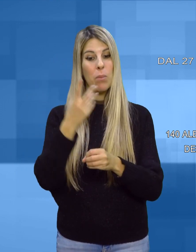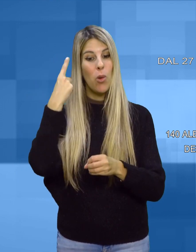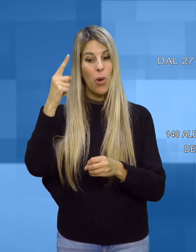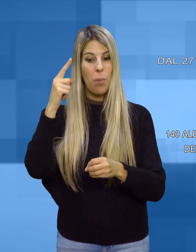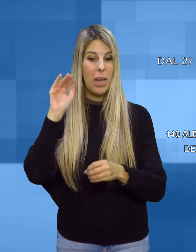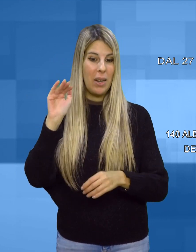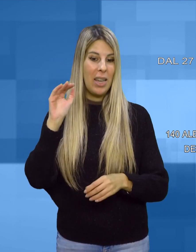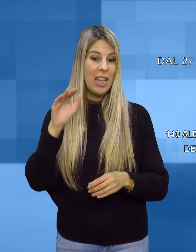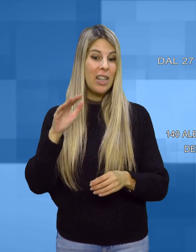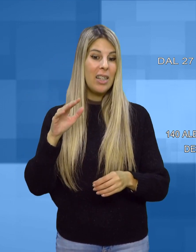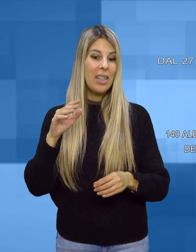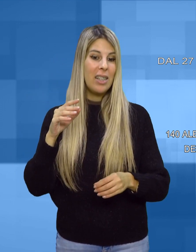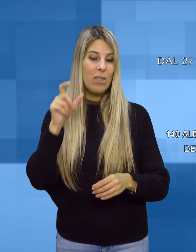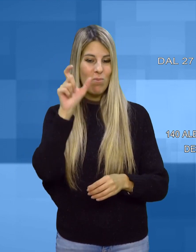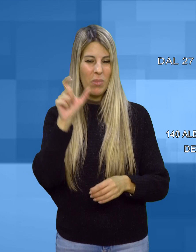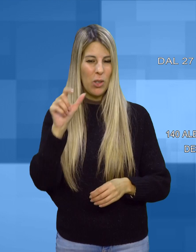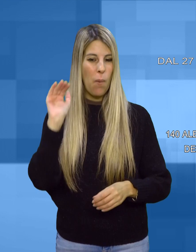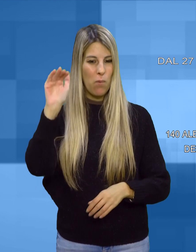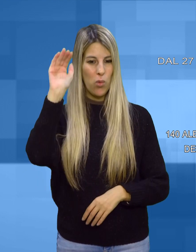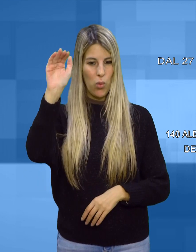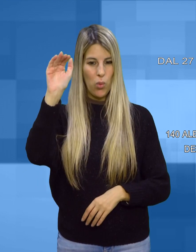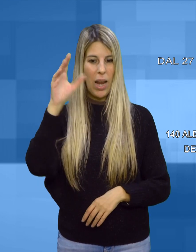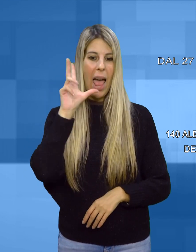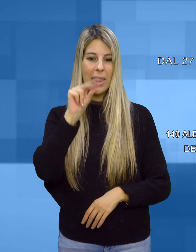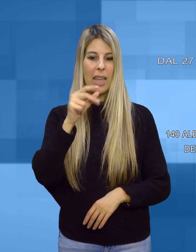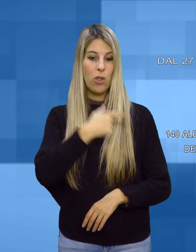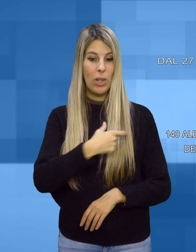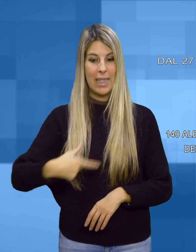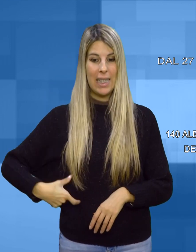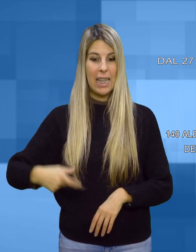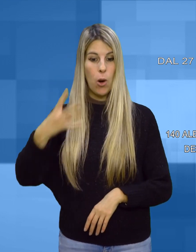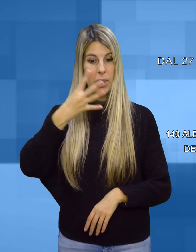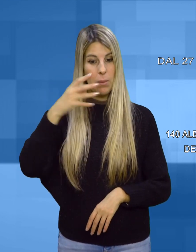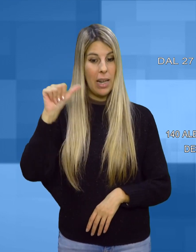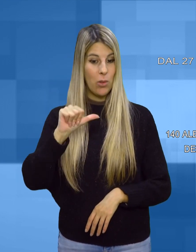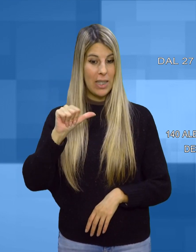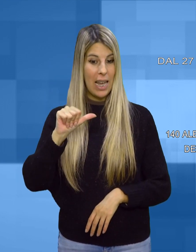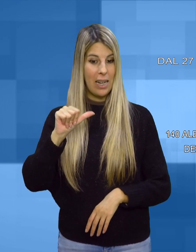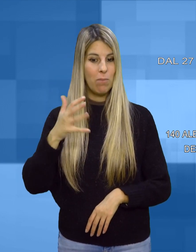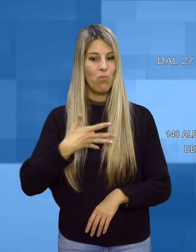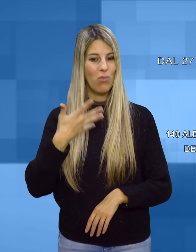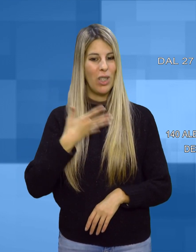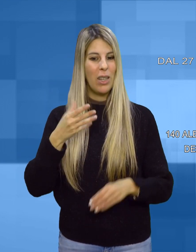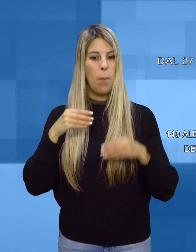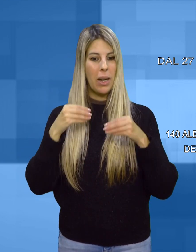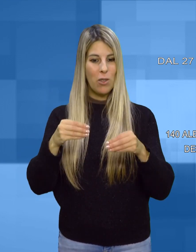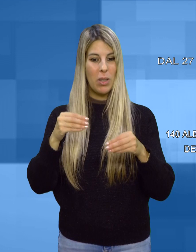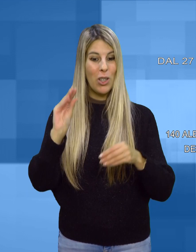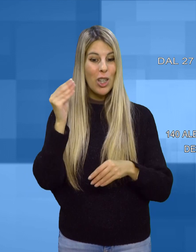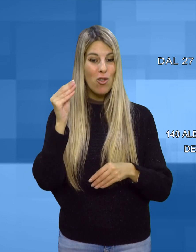l'entusiasta partecipazione dei giovani alle iniziative di sensibilizzazione ai temi